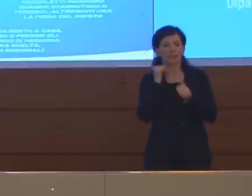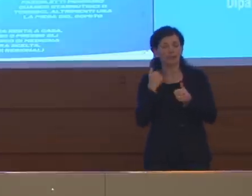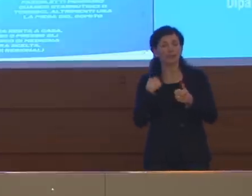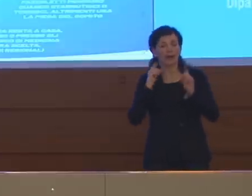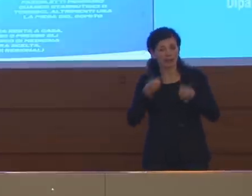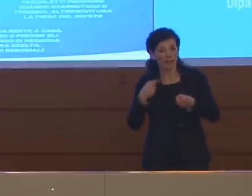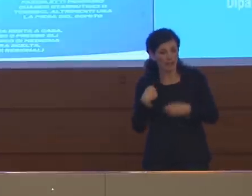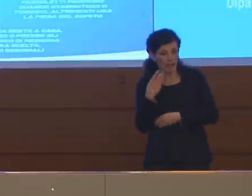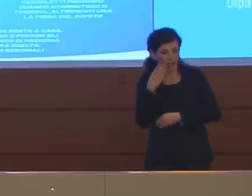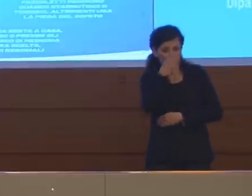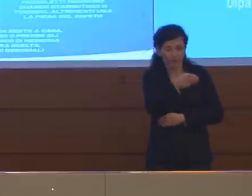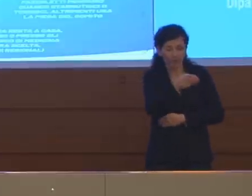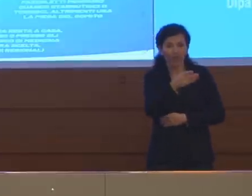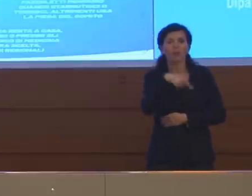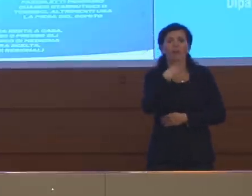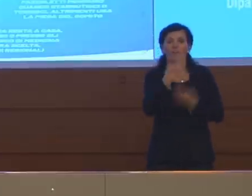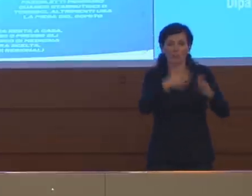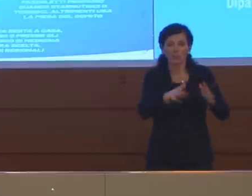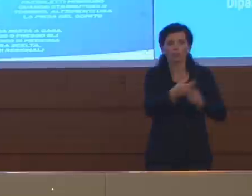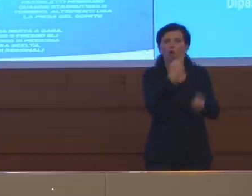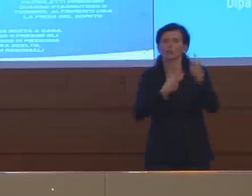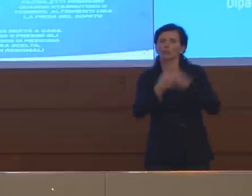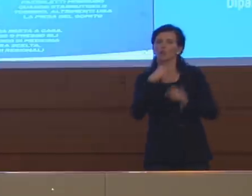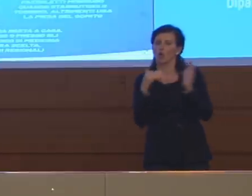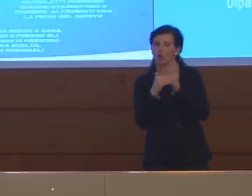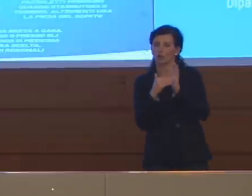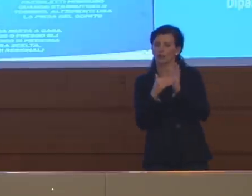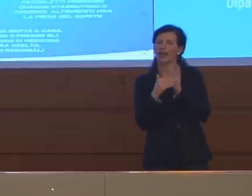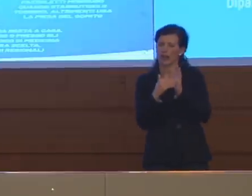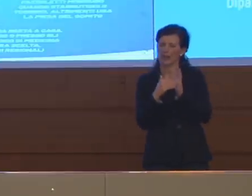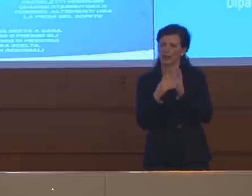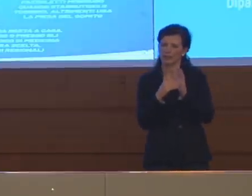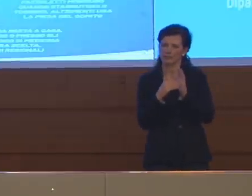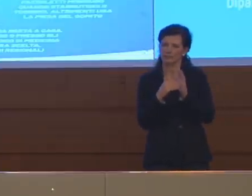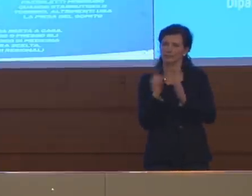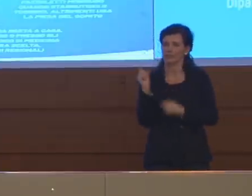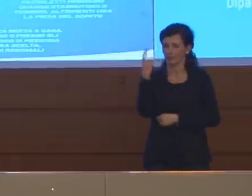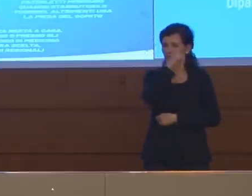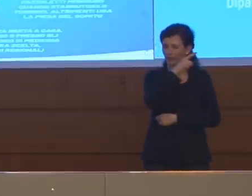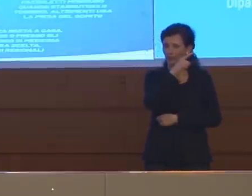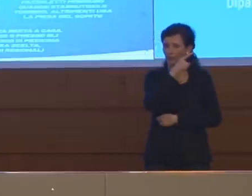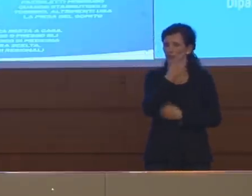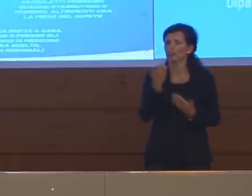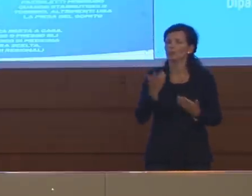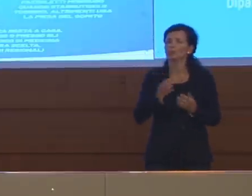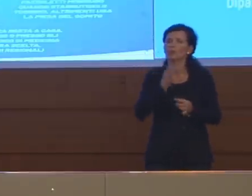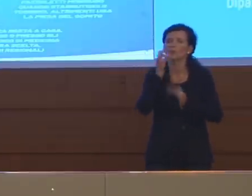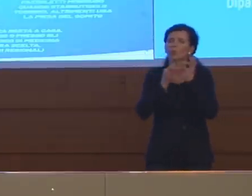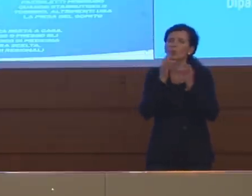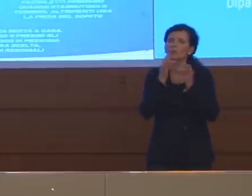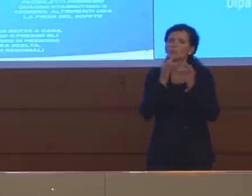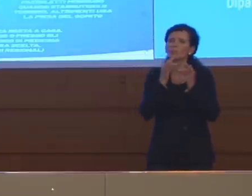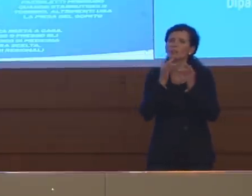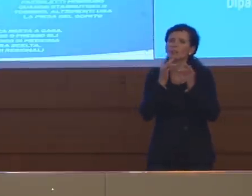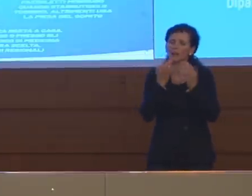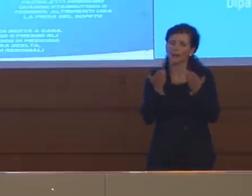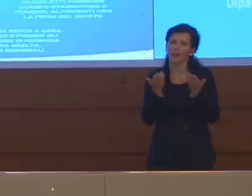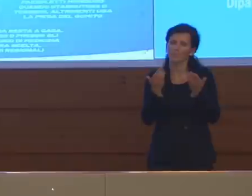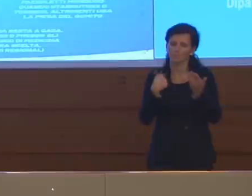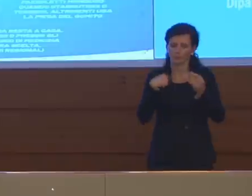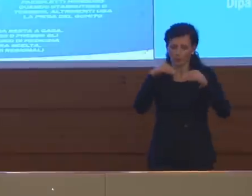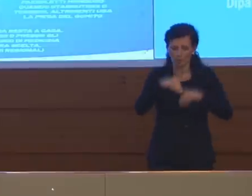'organizzazione complessa dove mantenere il distanziamento sociale è obiettivamente molto difficile e soprattutto vuol dire rimanere in un luogo confinato